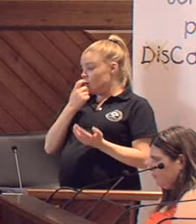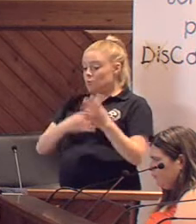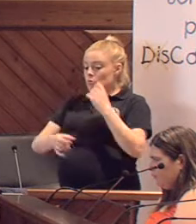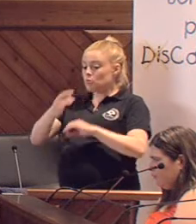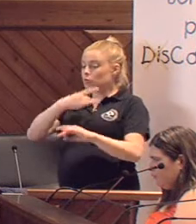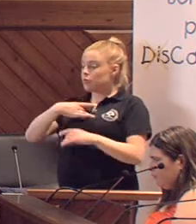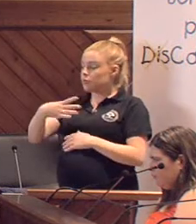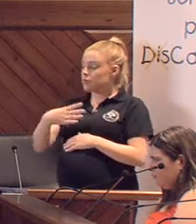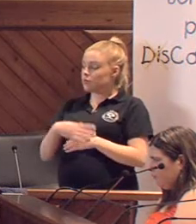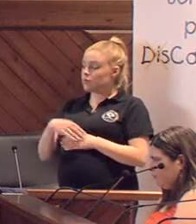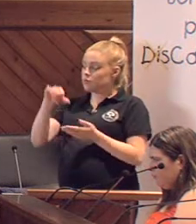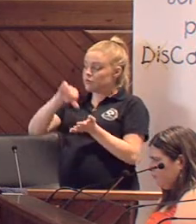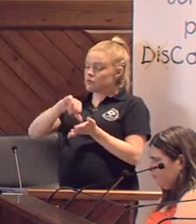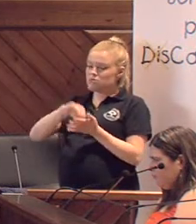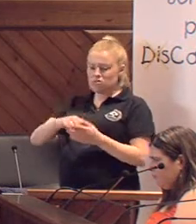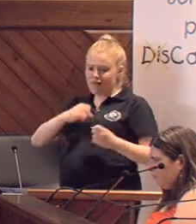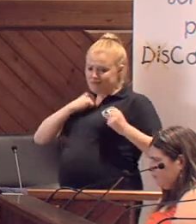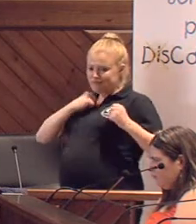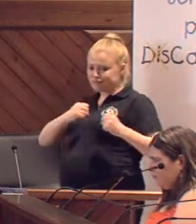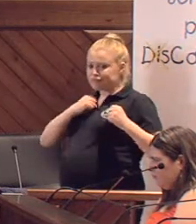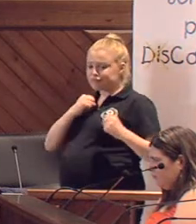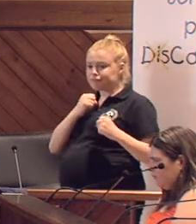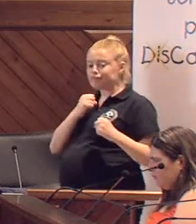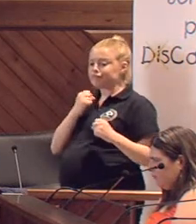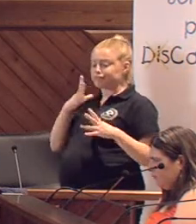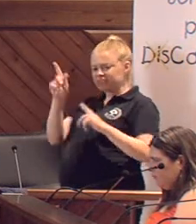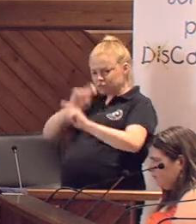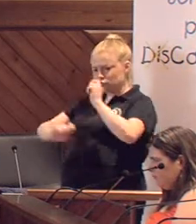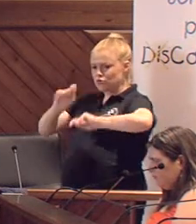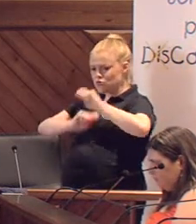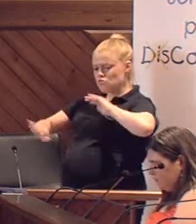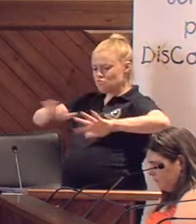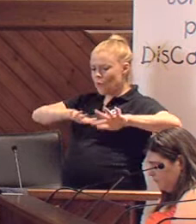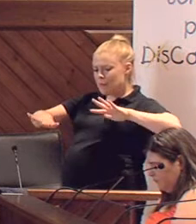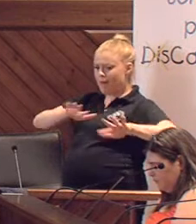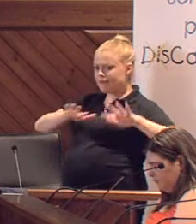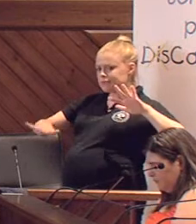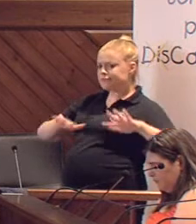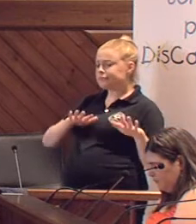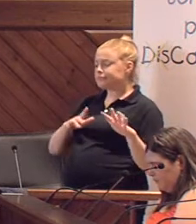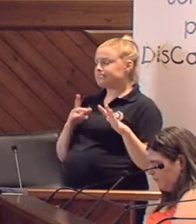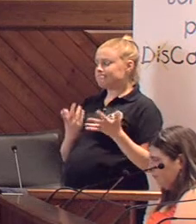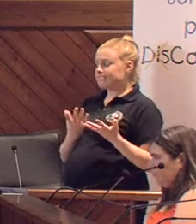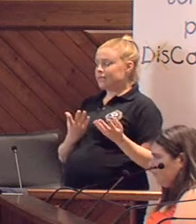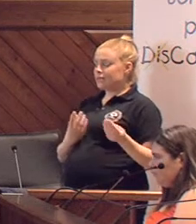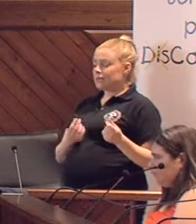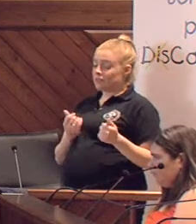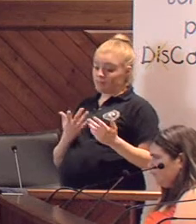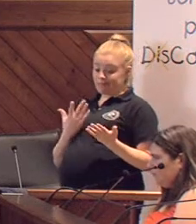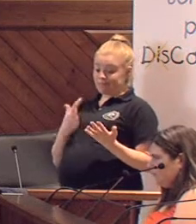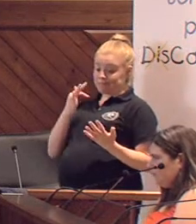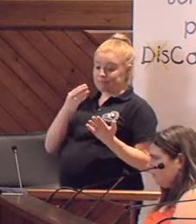Blanco es una ciudad muy potente, con muchas asociaciones, con muchos movimientos, que además de las